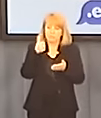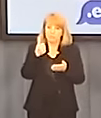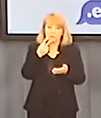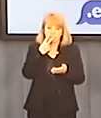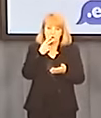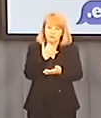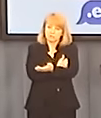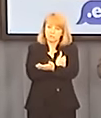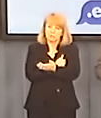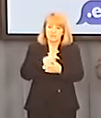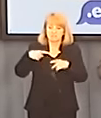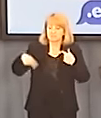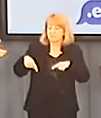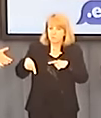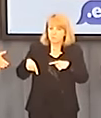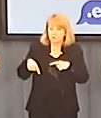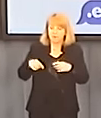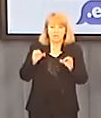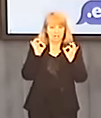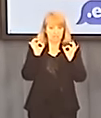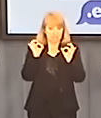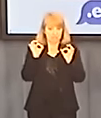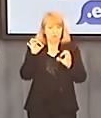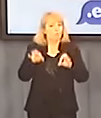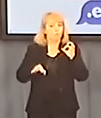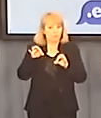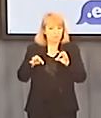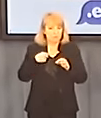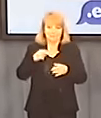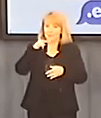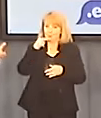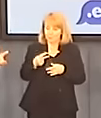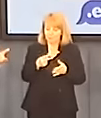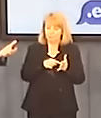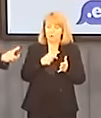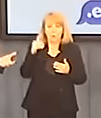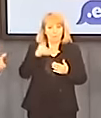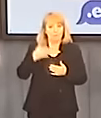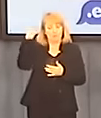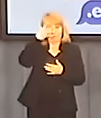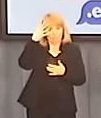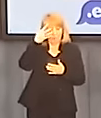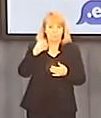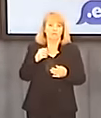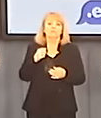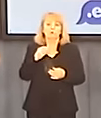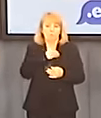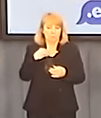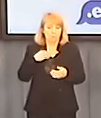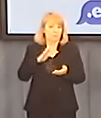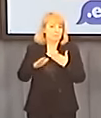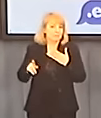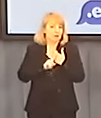legalizacji konopi. Natomiast dzisiejsza konferencja, która mówi o tym, że można wyobrazić sobie Polskę bez rachunków za prąd,